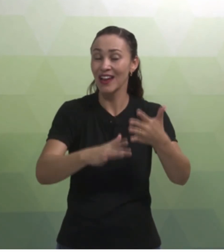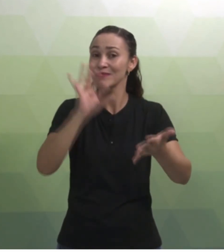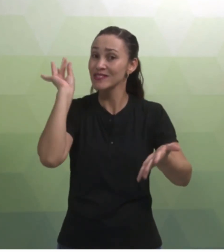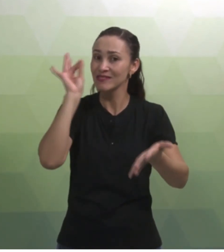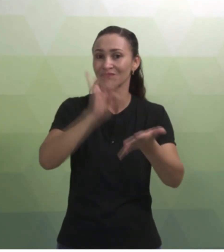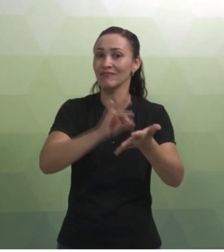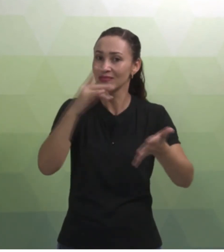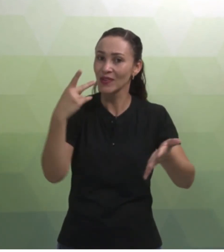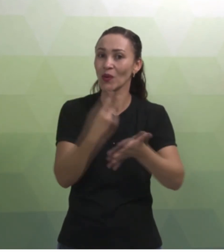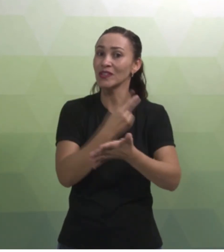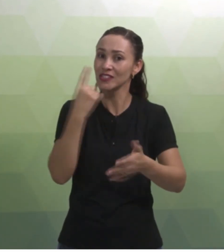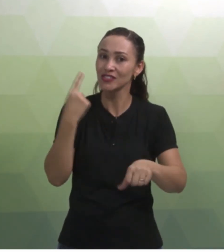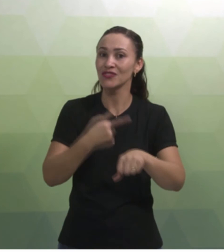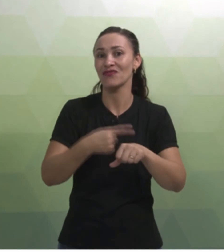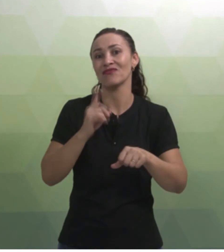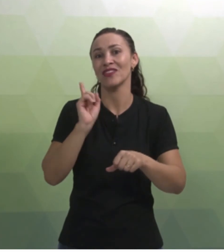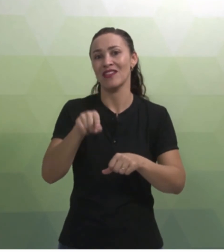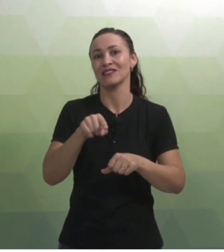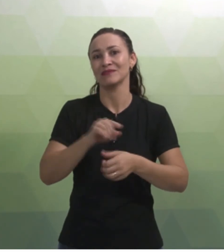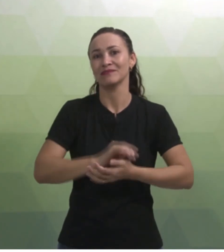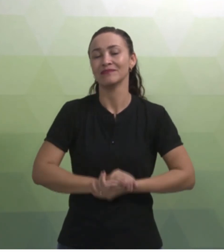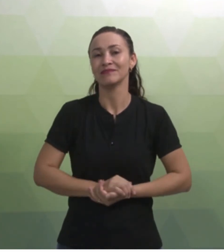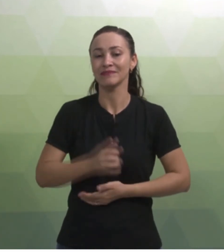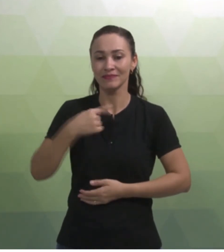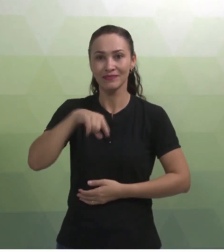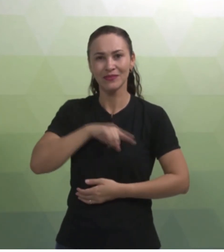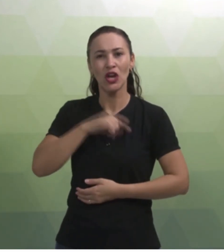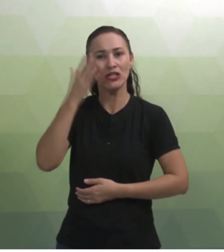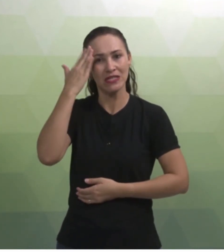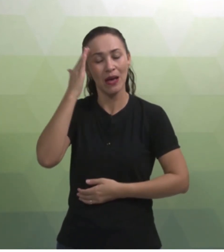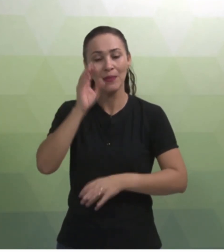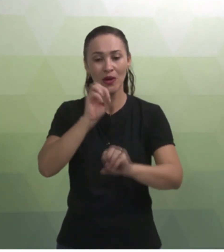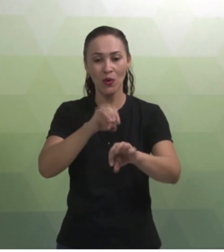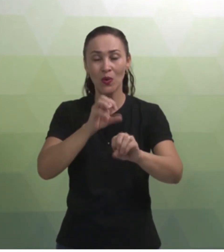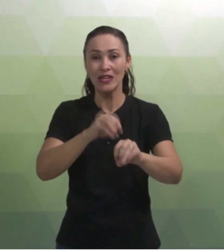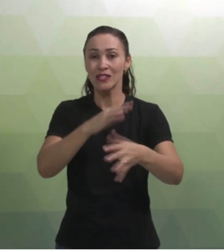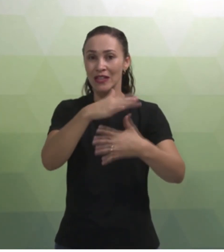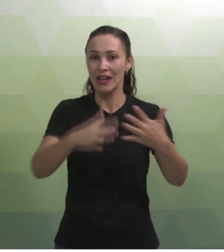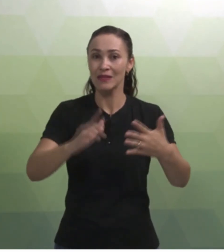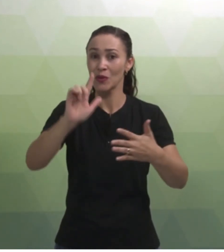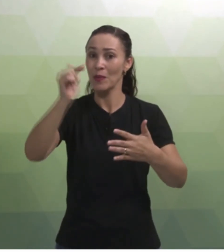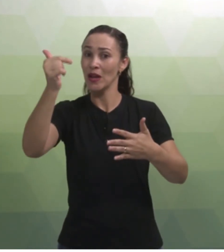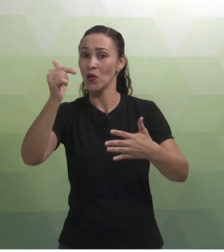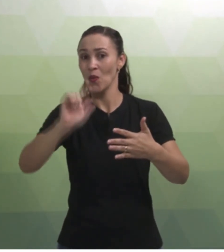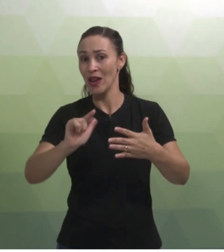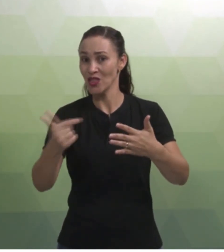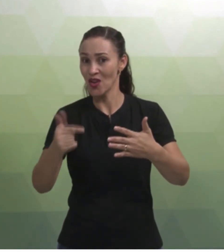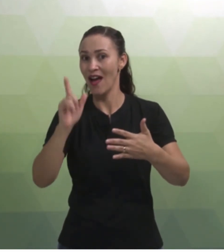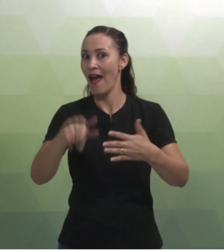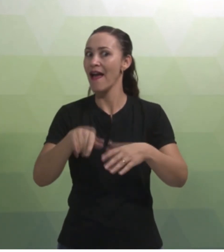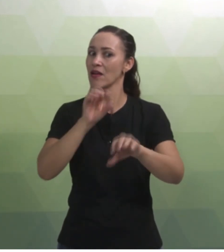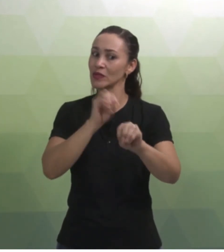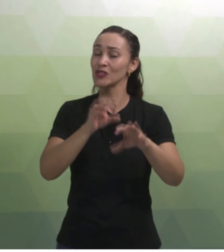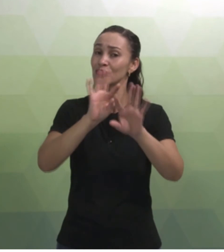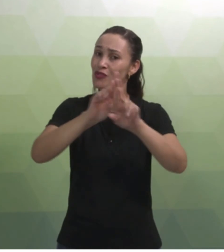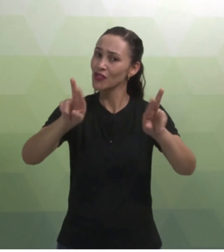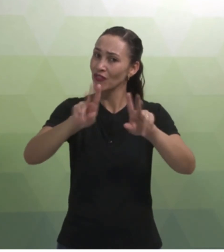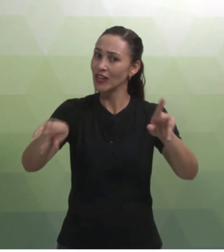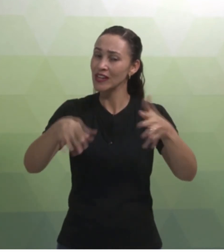efetive, aconteça realmente? Porque nós sabemos que o ensino da Libras como L1 ou L2 é um ensino diferenciado